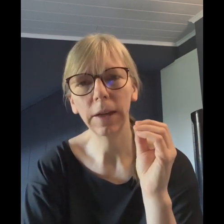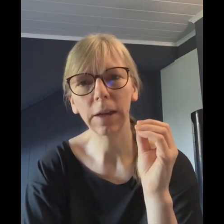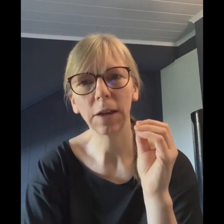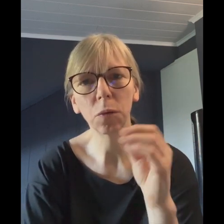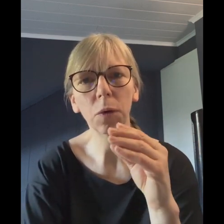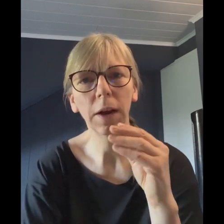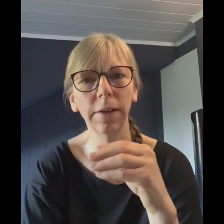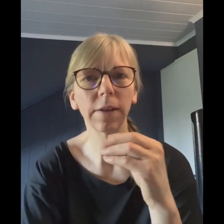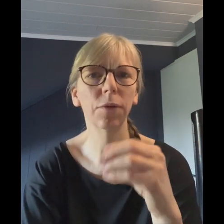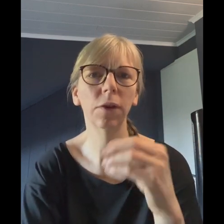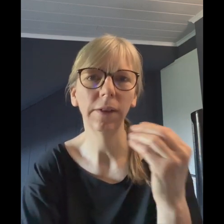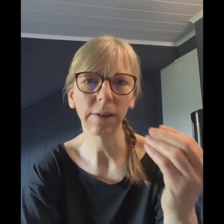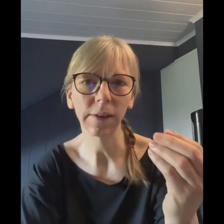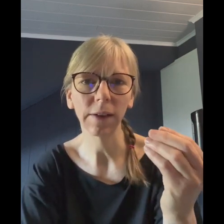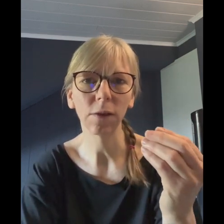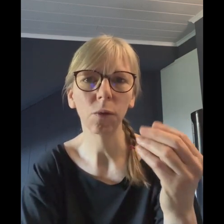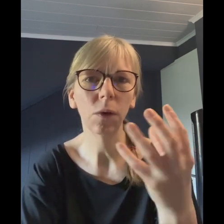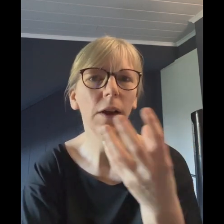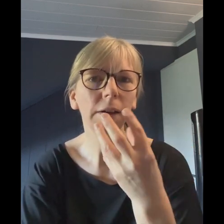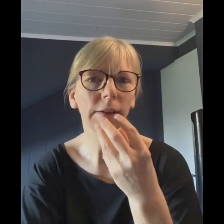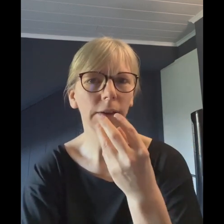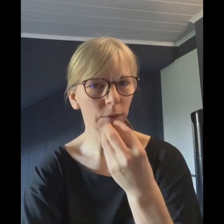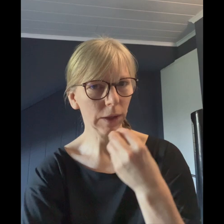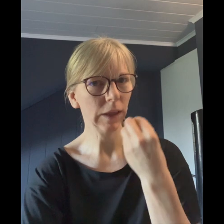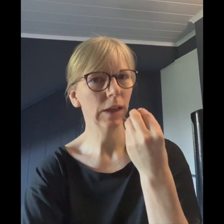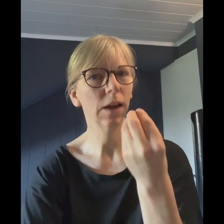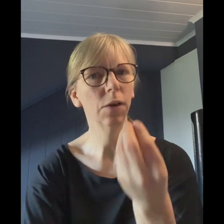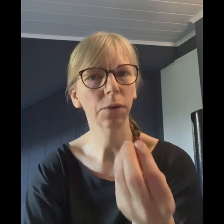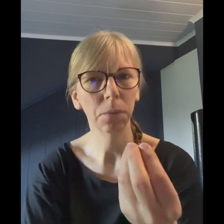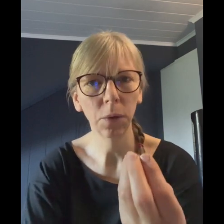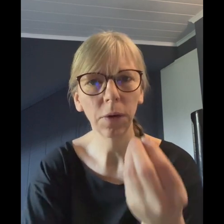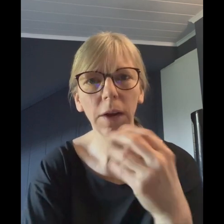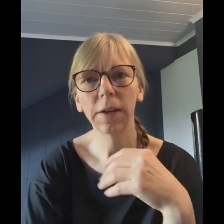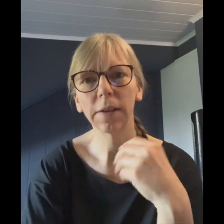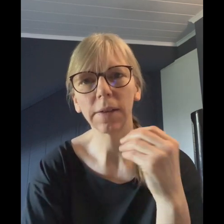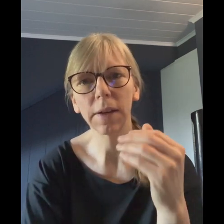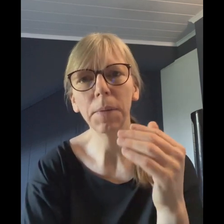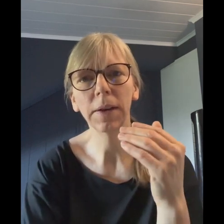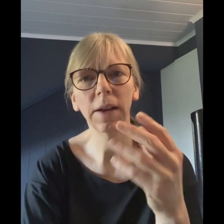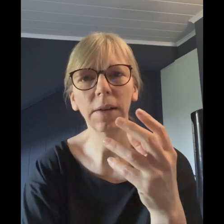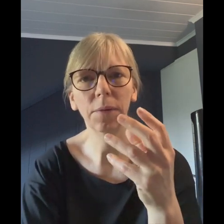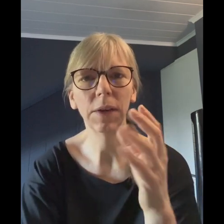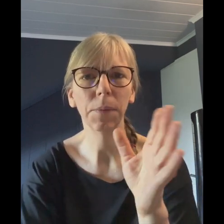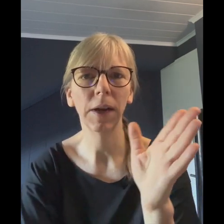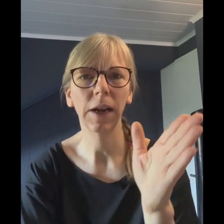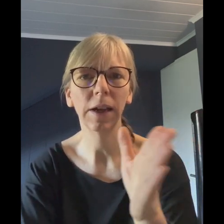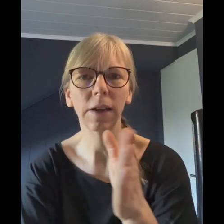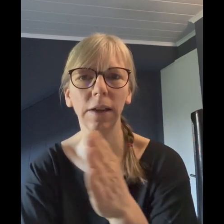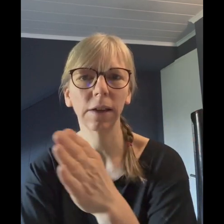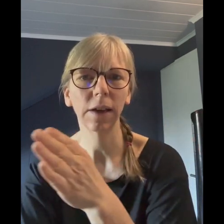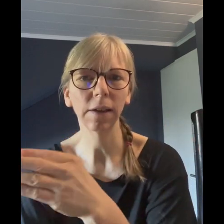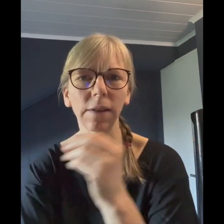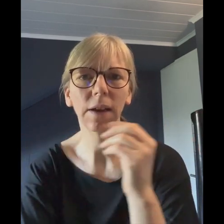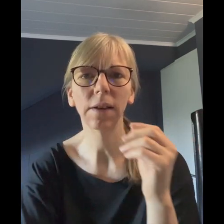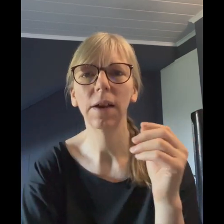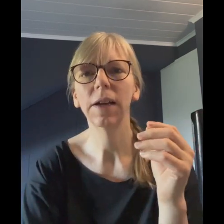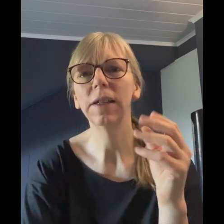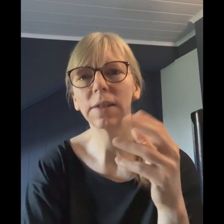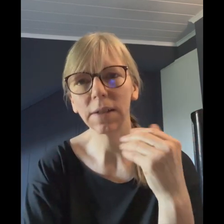Ketone, eins davon ist das Aceton. Das heißt, wir riechen aus dem Mund. Das heißt, immer dann, wenn jemand länger nicht gegessen hat, gibt es das